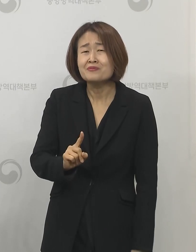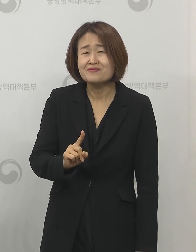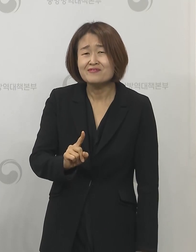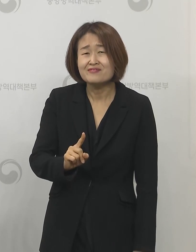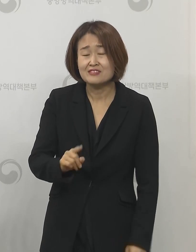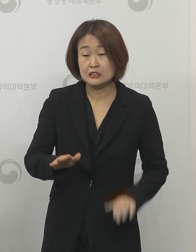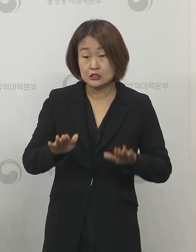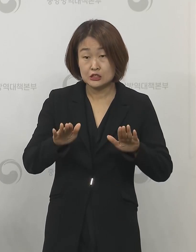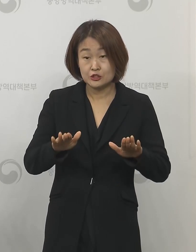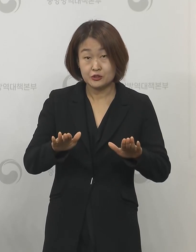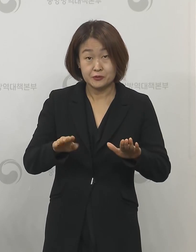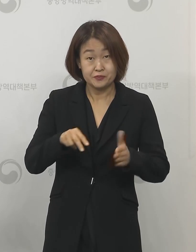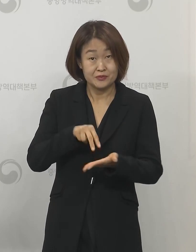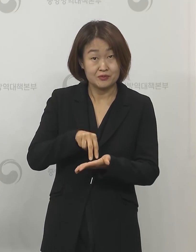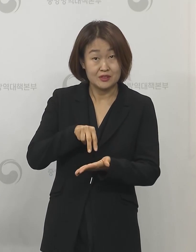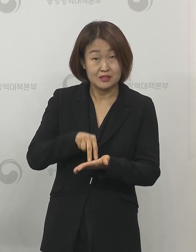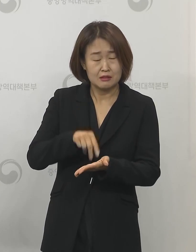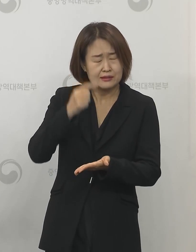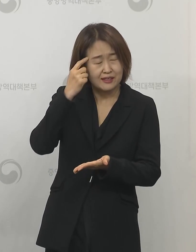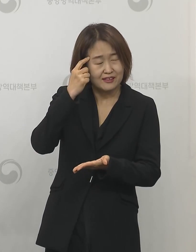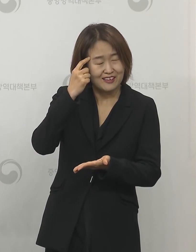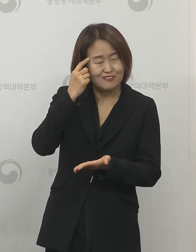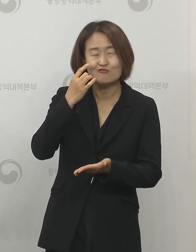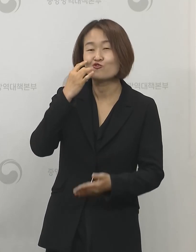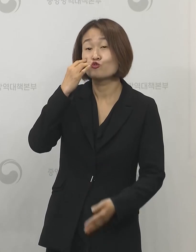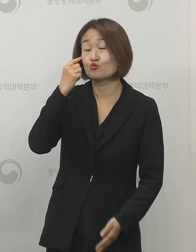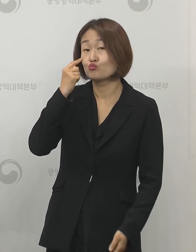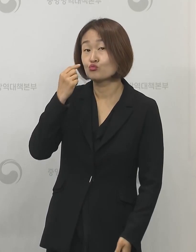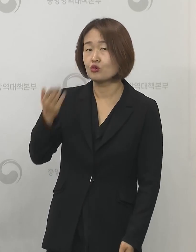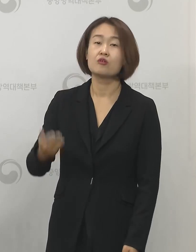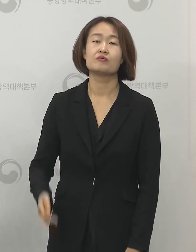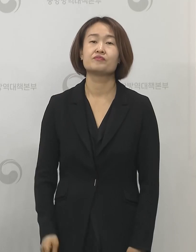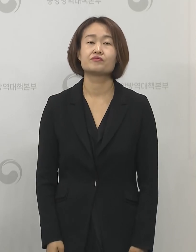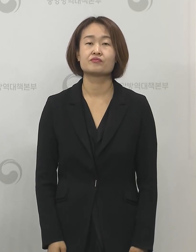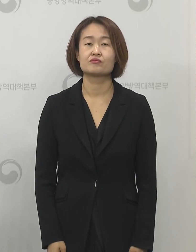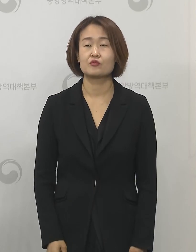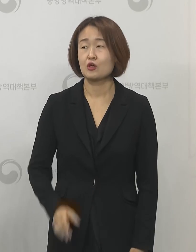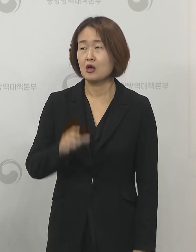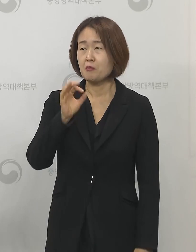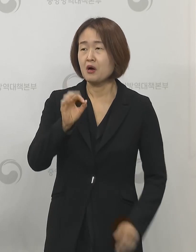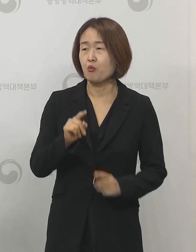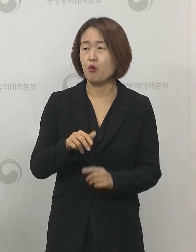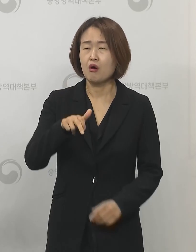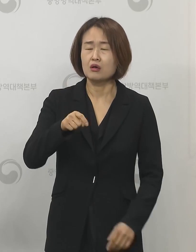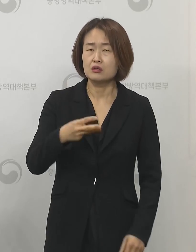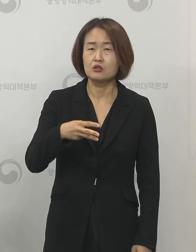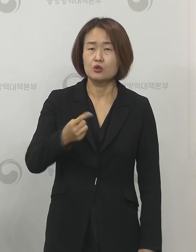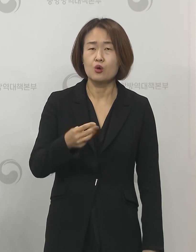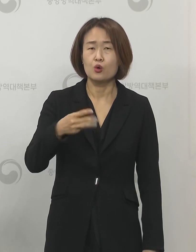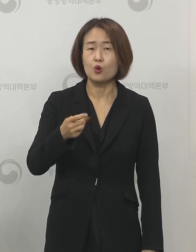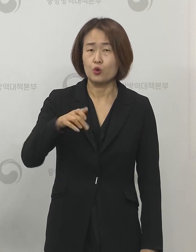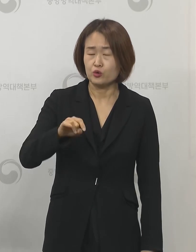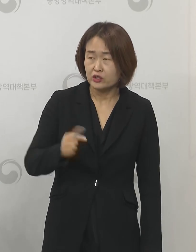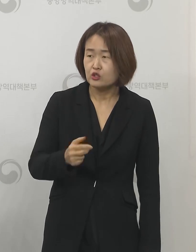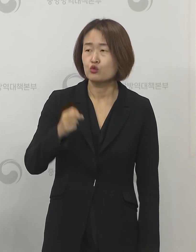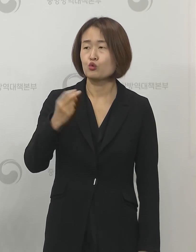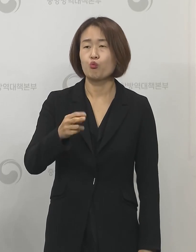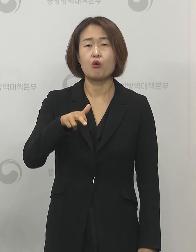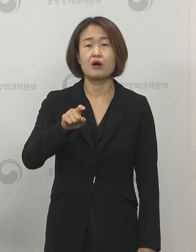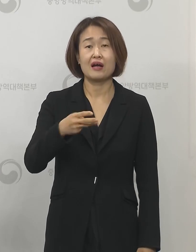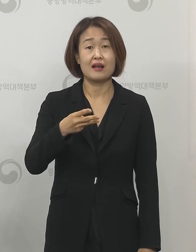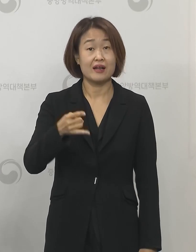지금 기준으로 전망하고 있는지 질문했습니다 클로로킨이나 칼레트라는 효과가